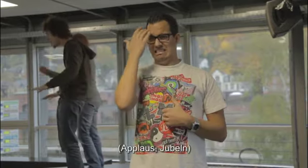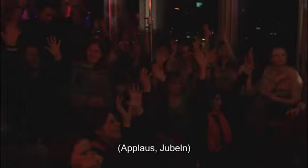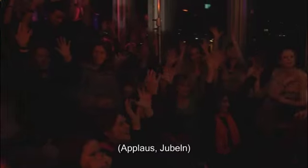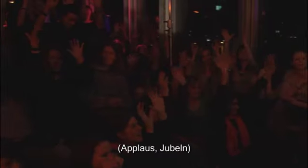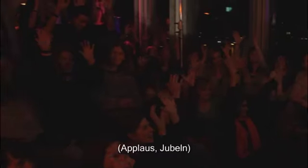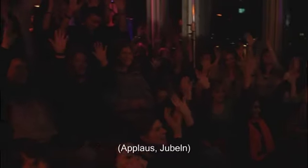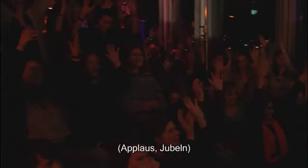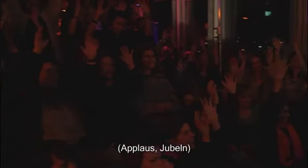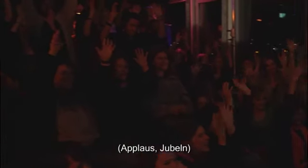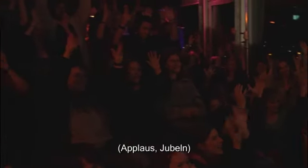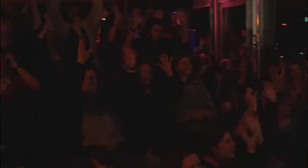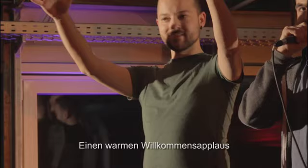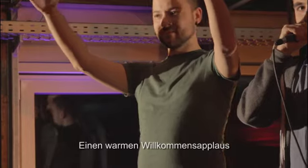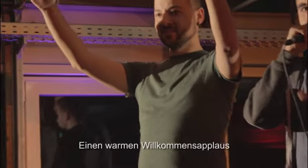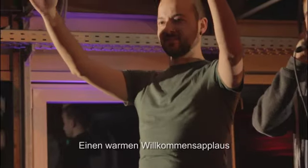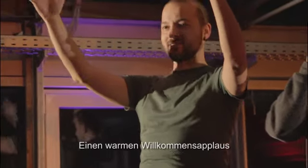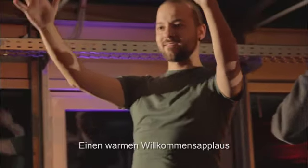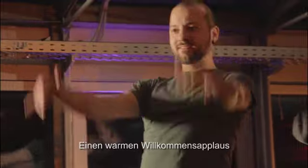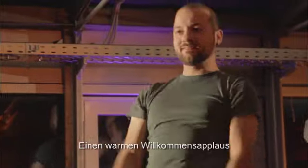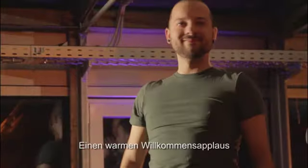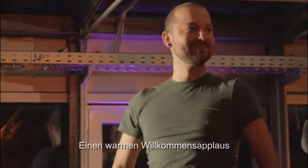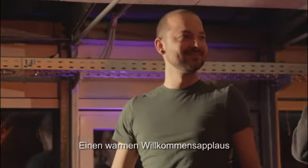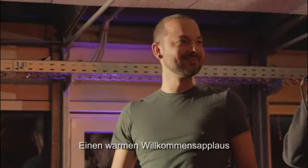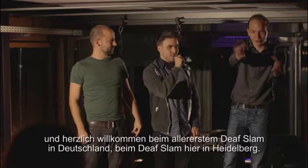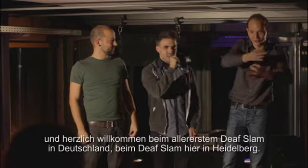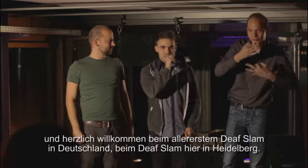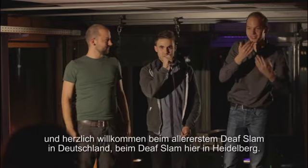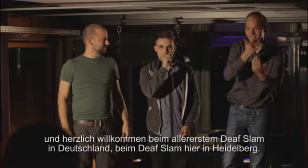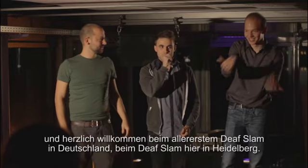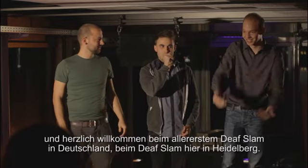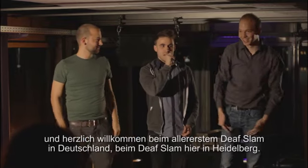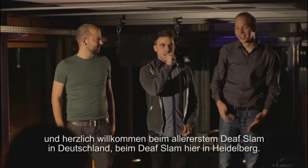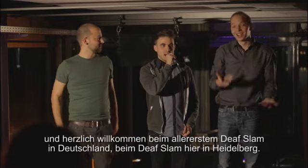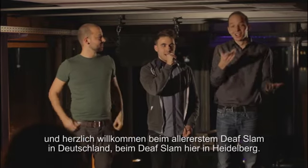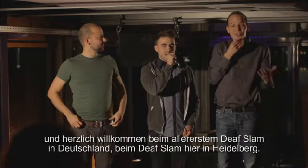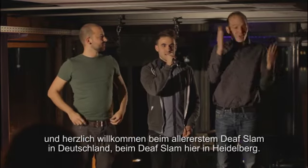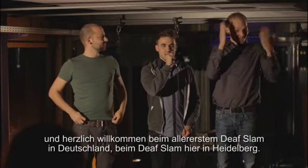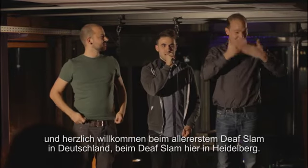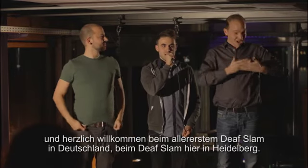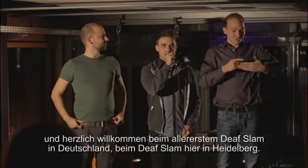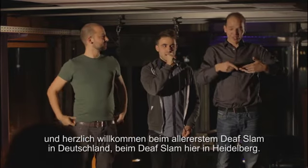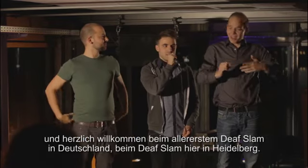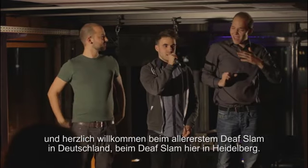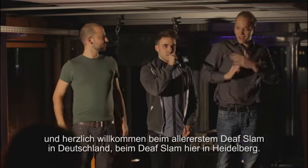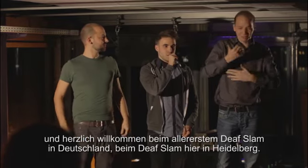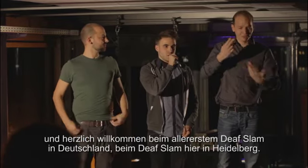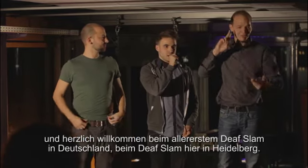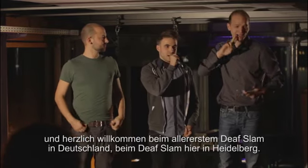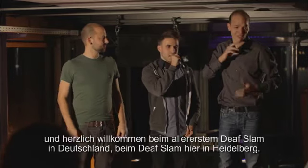Wir haben einen warmen Willkommensapplaus für den Abend und herzlich willkommen beim allerersten Dev-Slam, den es je in Deutschland gab.